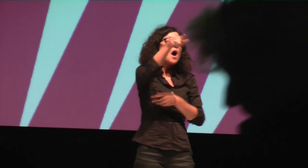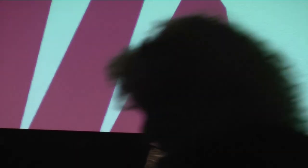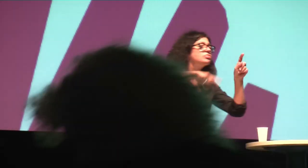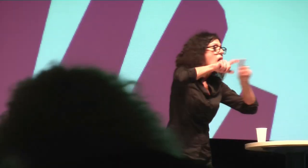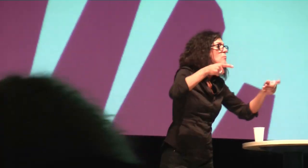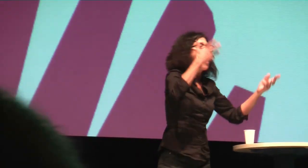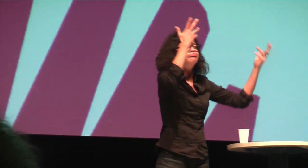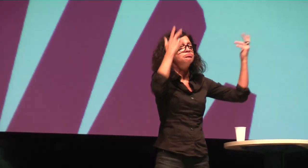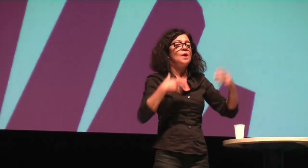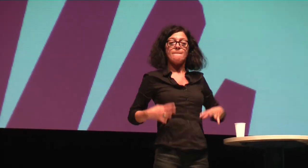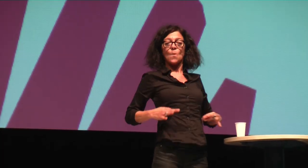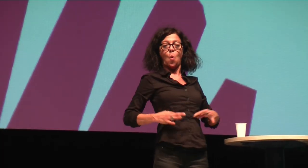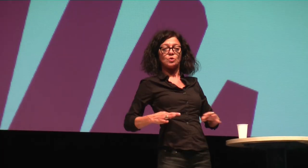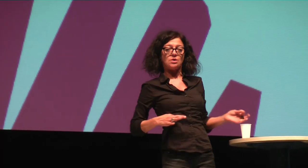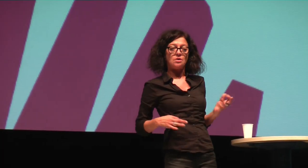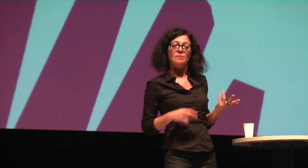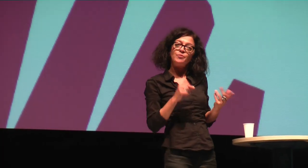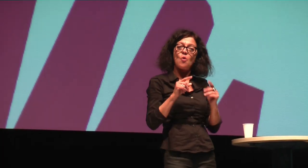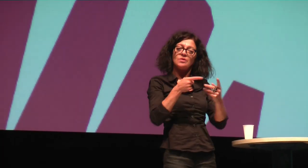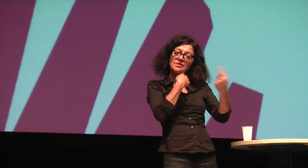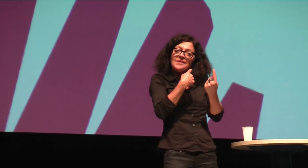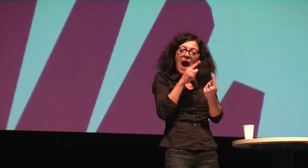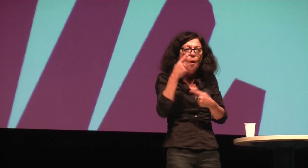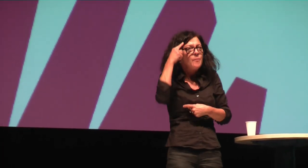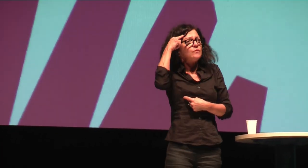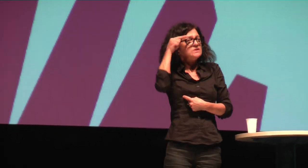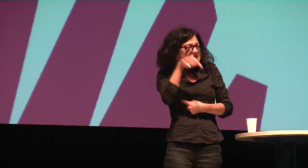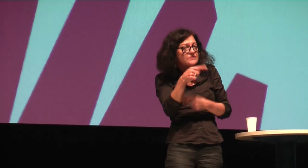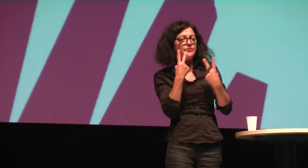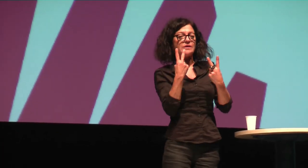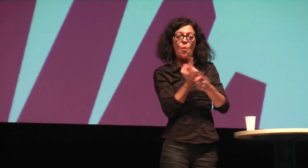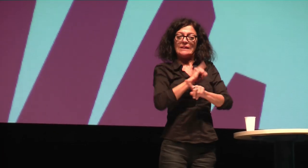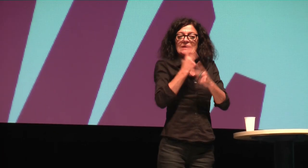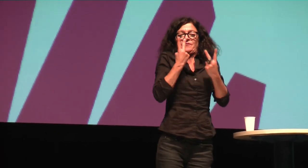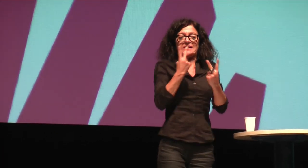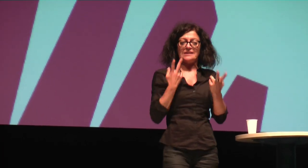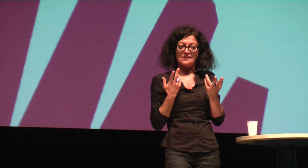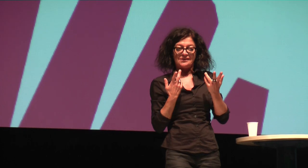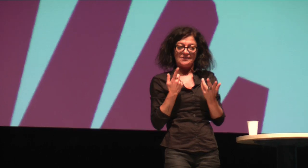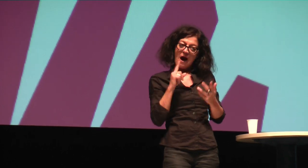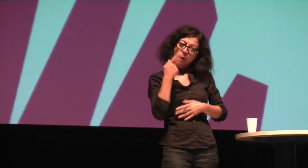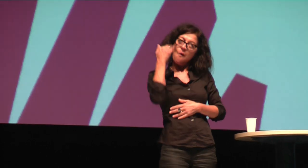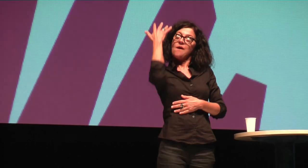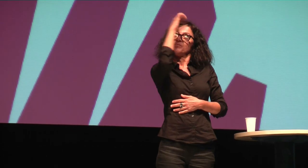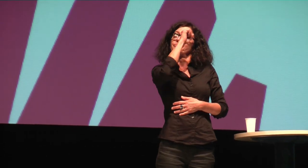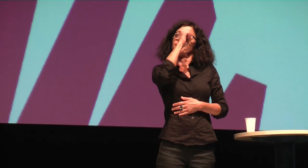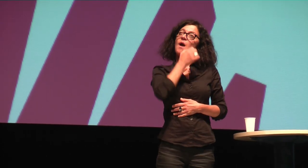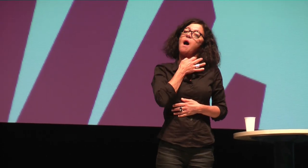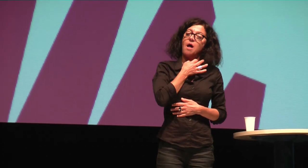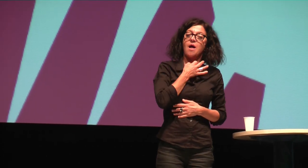kann sich dieses Thema auch für mich verändern vielleicht auch in Zukunft? Zum Beispiel auch, wenn man über das Thema Mode spricht, muss ich überlegen, ist das eigentlich für mich